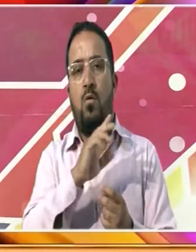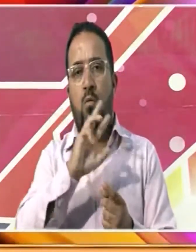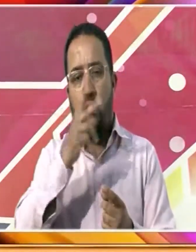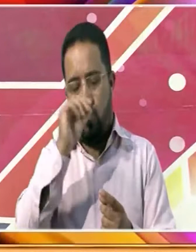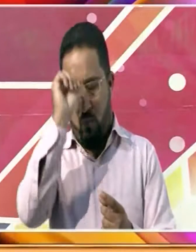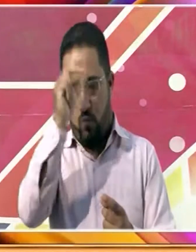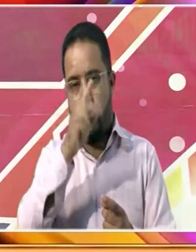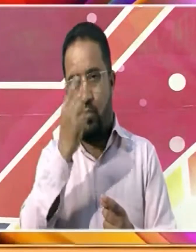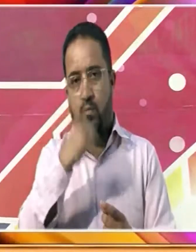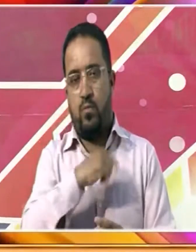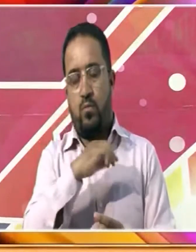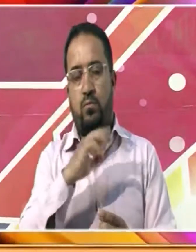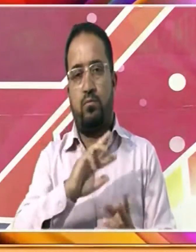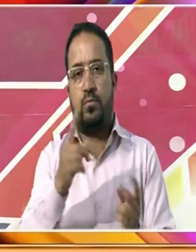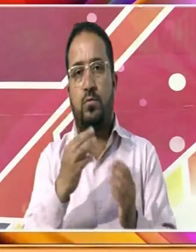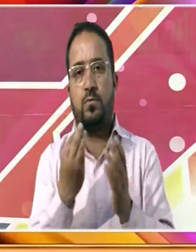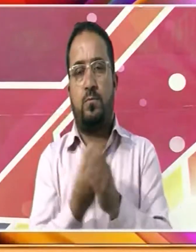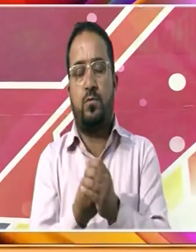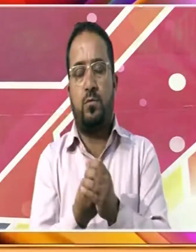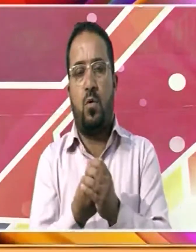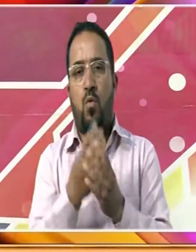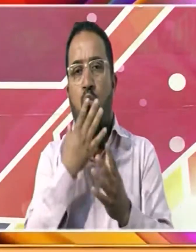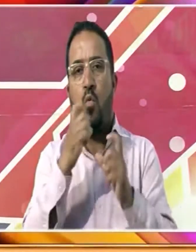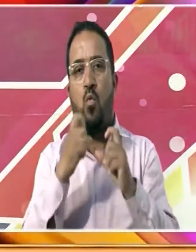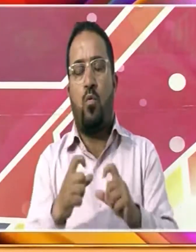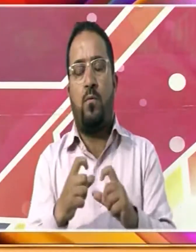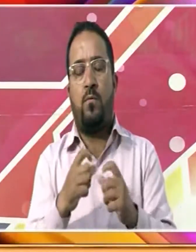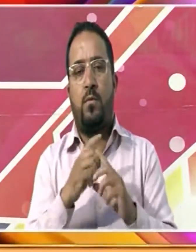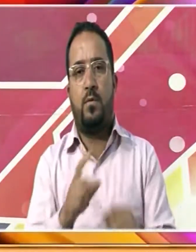مذاہب کی عزت و احترام کی جاتی ہے